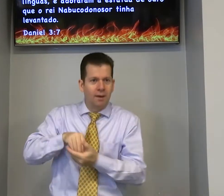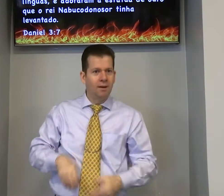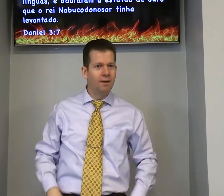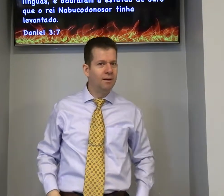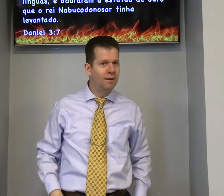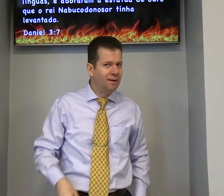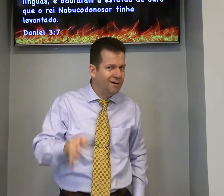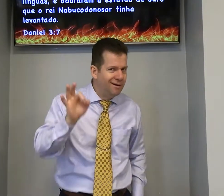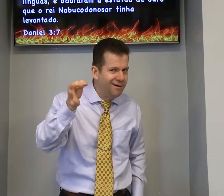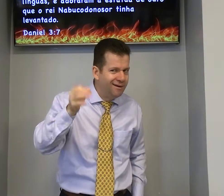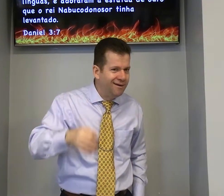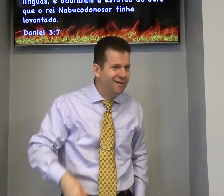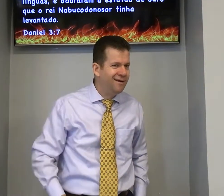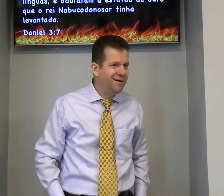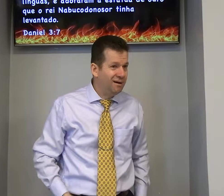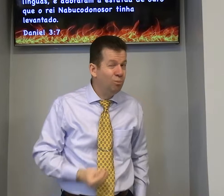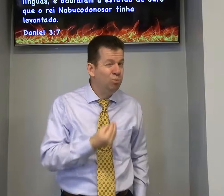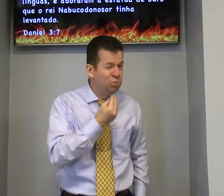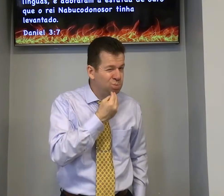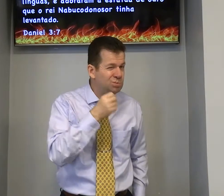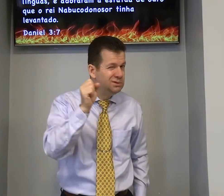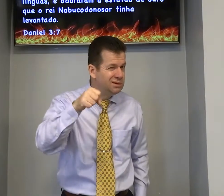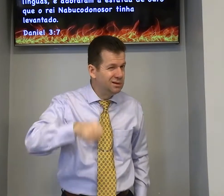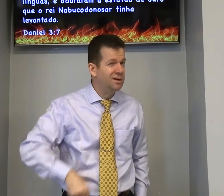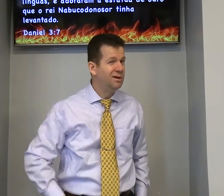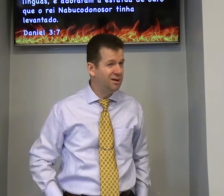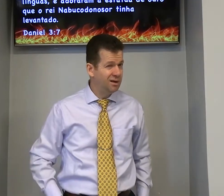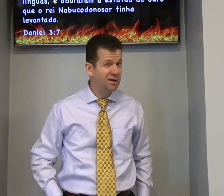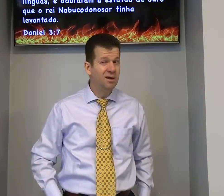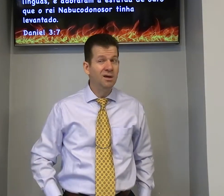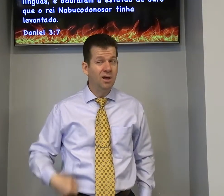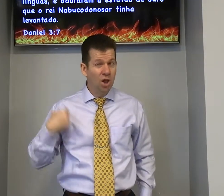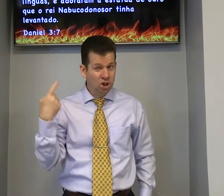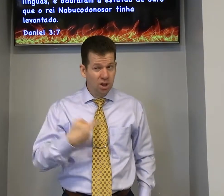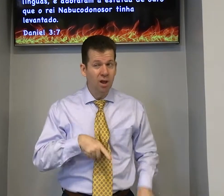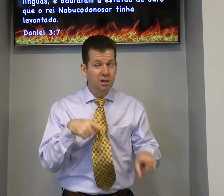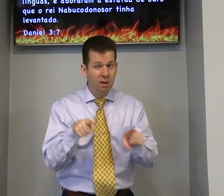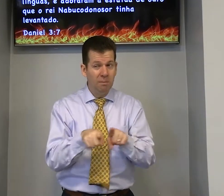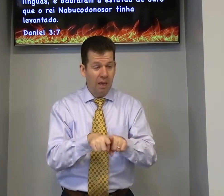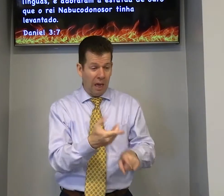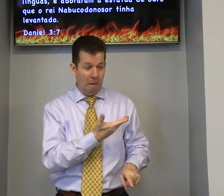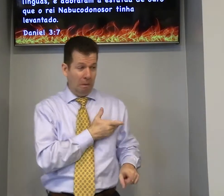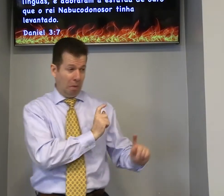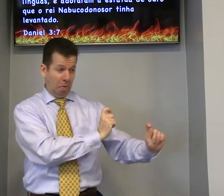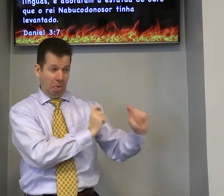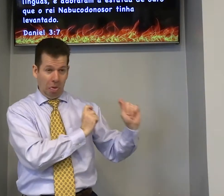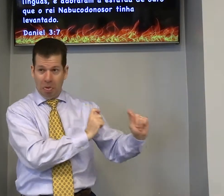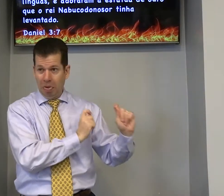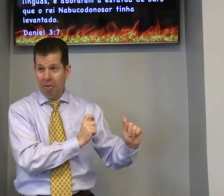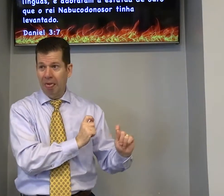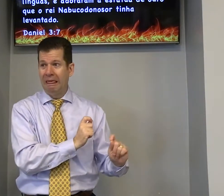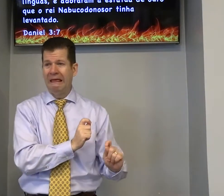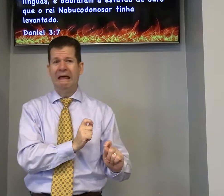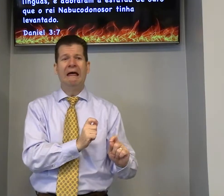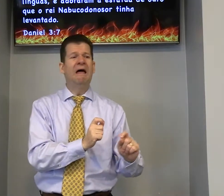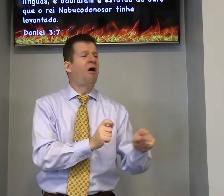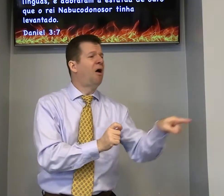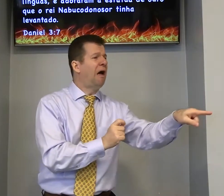ajoelhar copiar o resto podia sim nós também temos amigos que